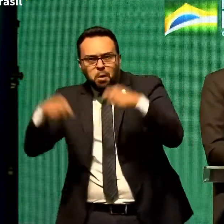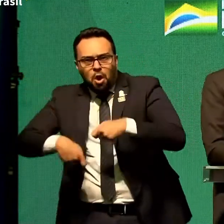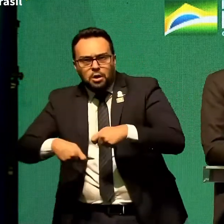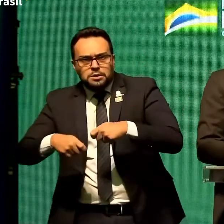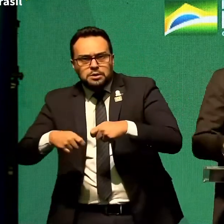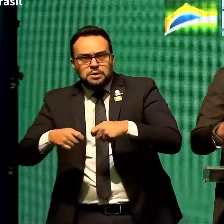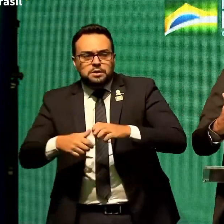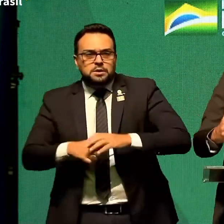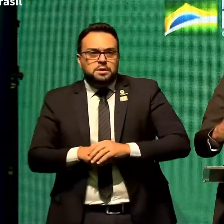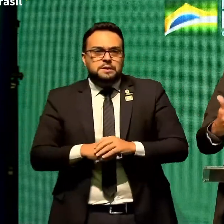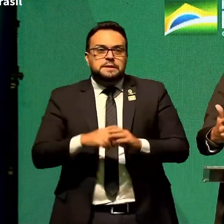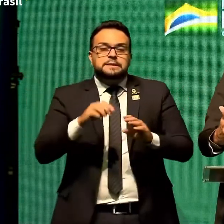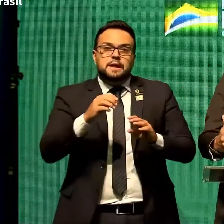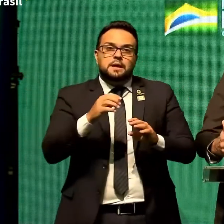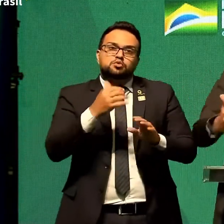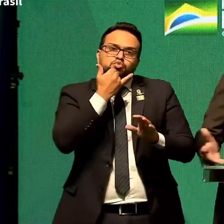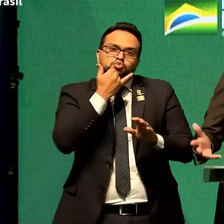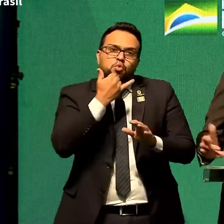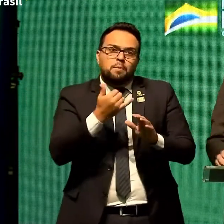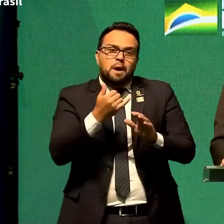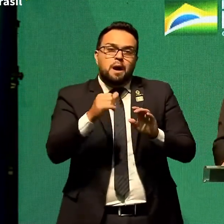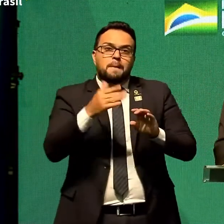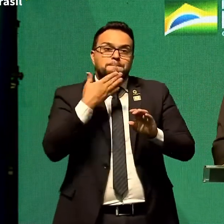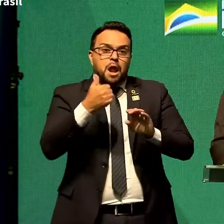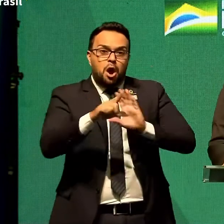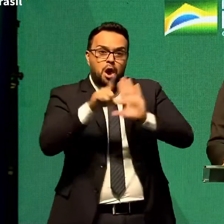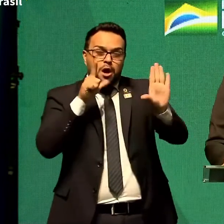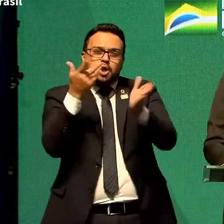começa, desculpe a redundância, no início,